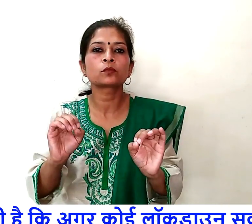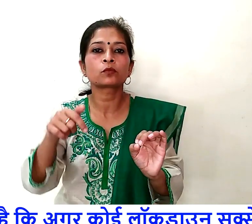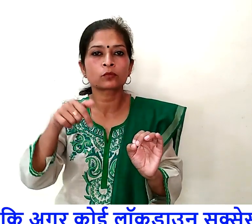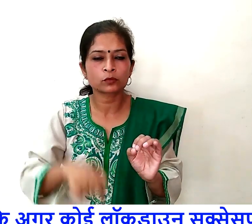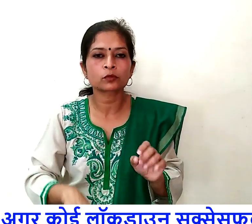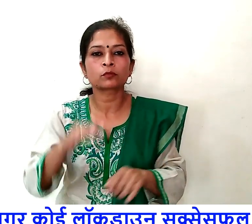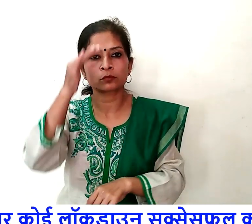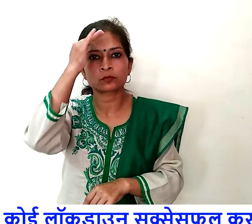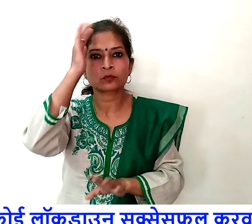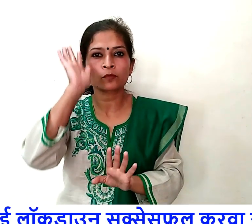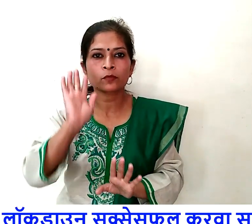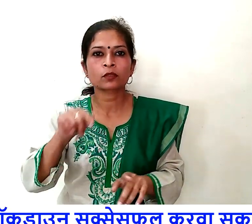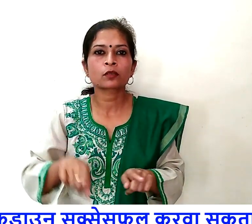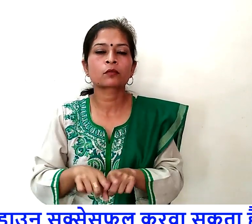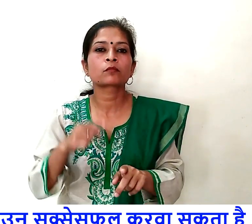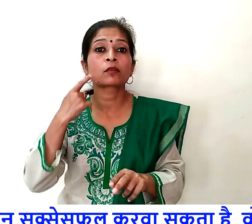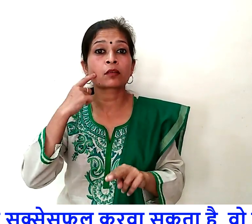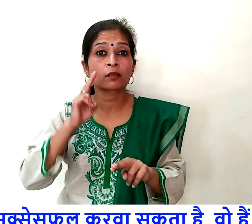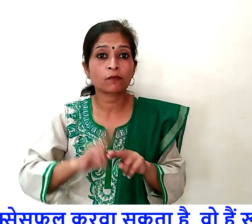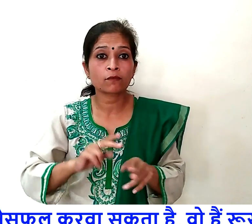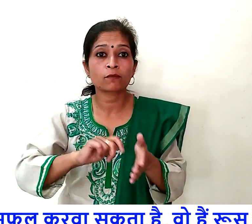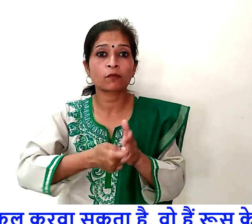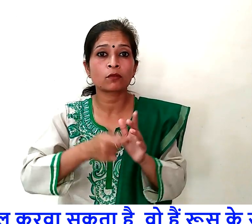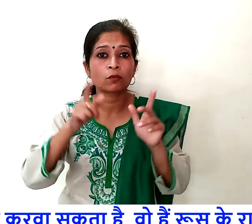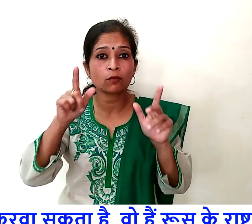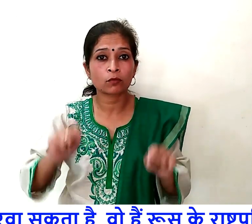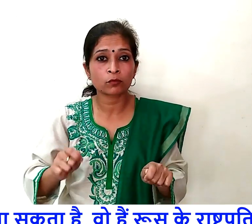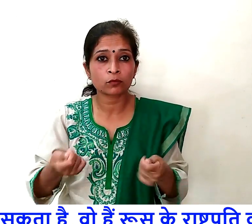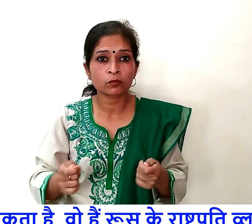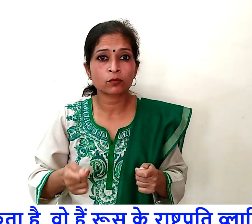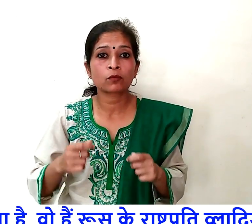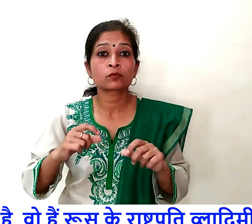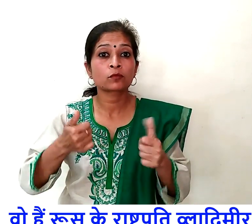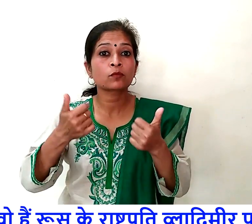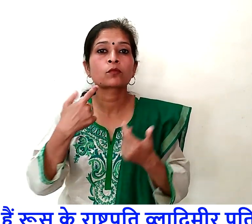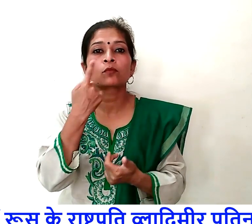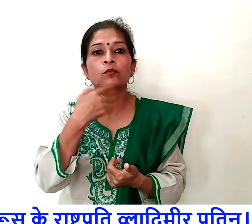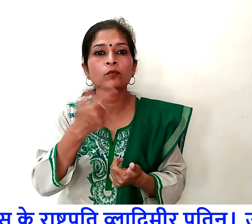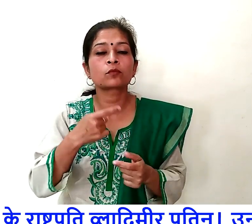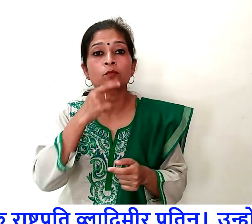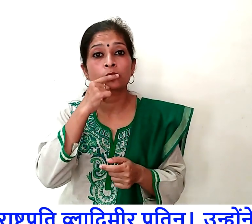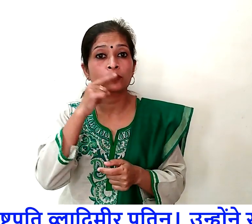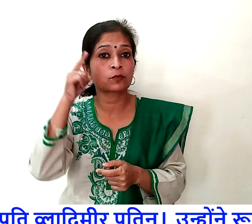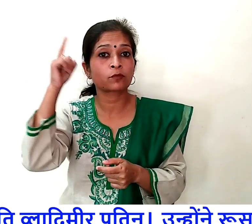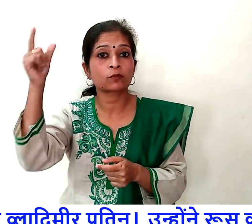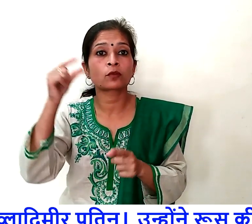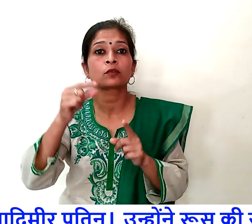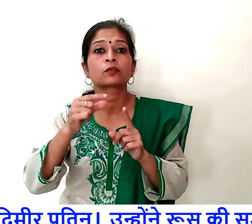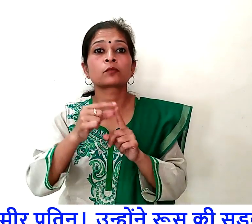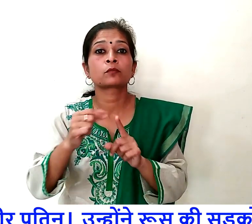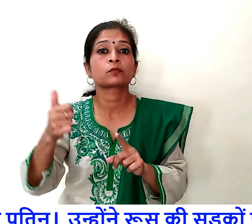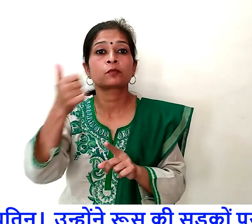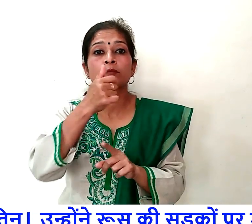कि अगर कोई लॉक्टाउन सक्सेस्फुल करवा सकता है वो है रूस के राश्ट्रपती व्लादेमिर पुते